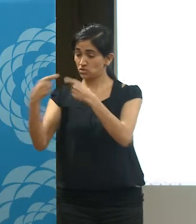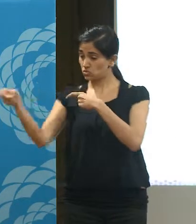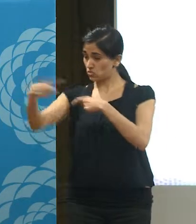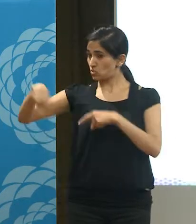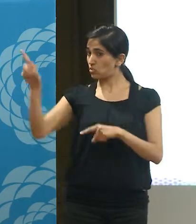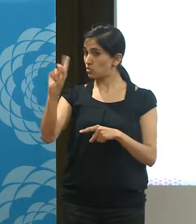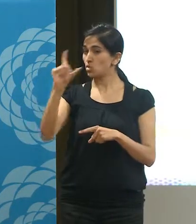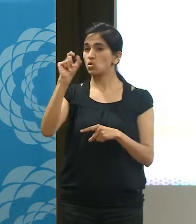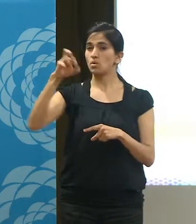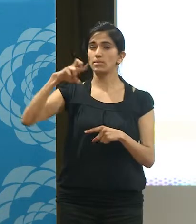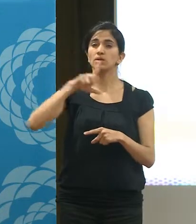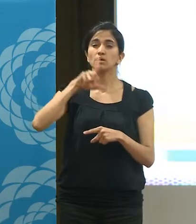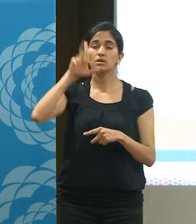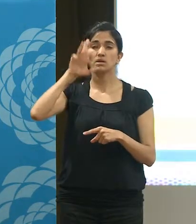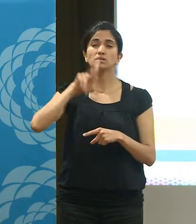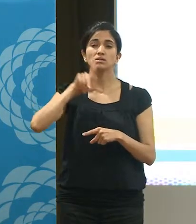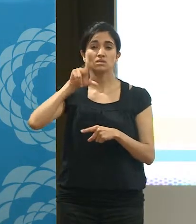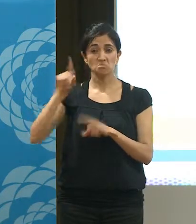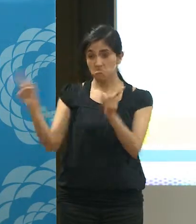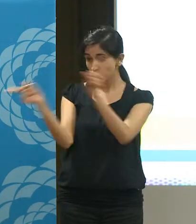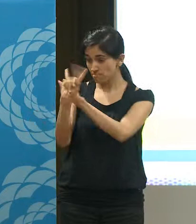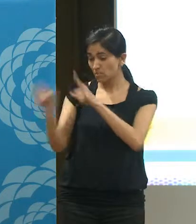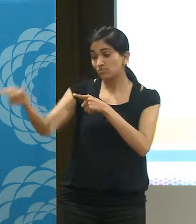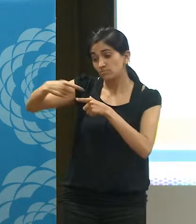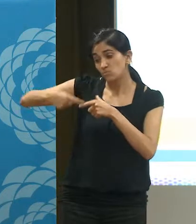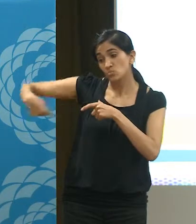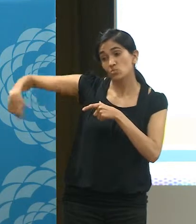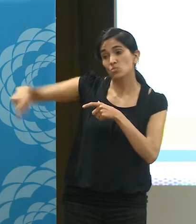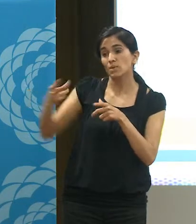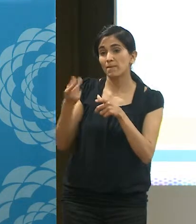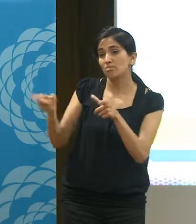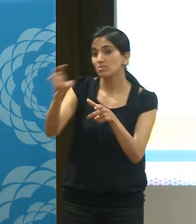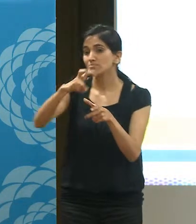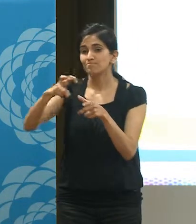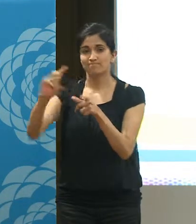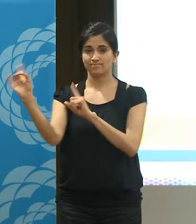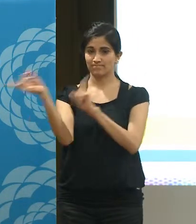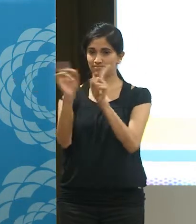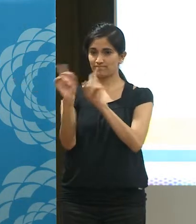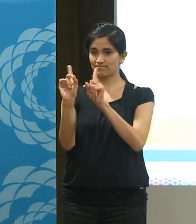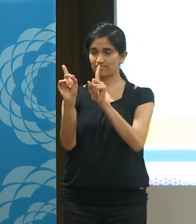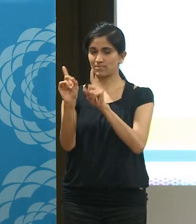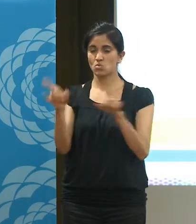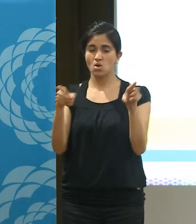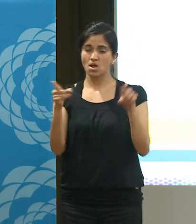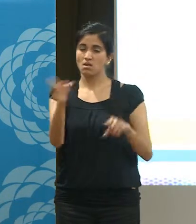cooperativa. Sí somos una radio sin fines de lucro, pero no somos igual que la radio de la universidad.